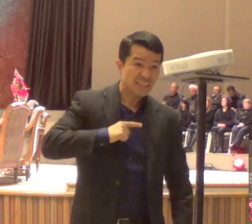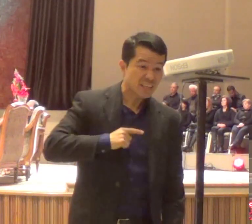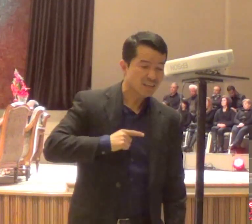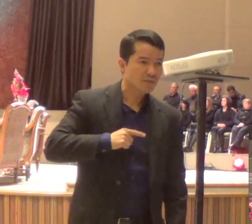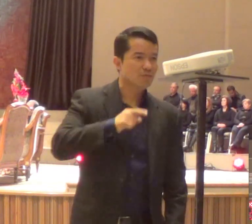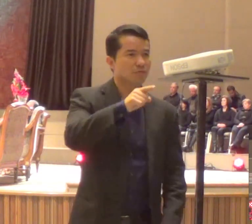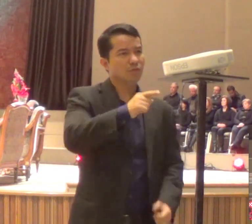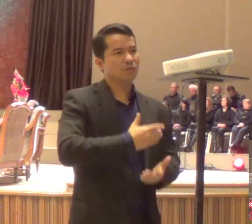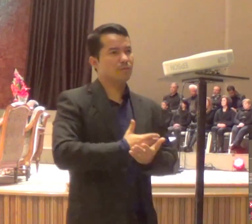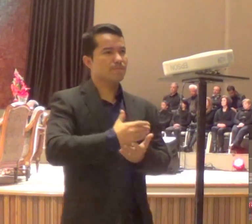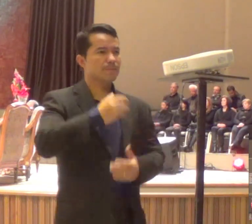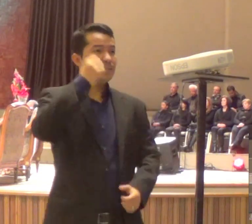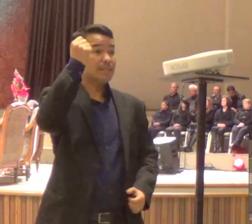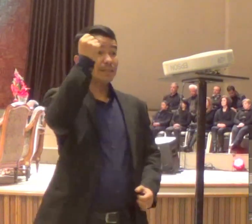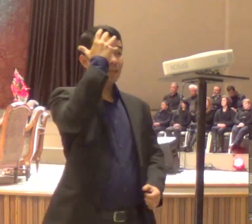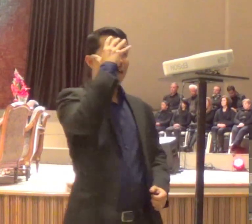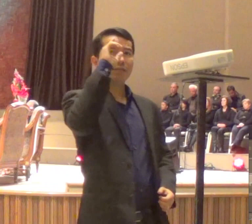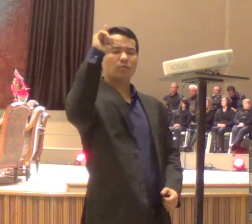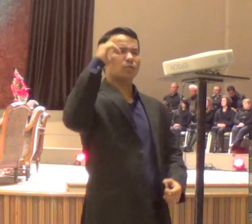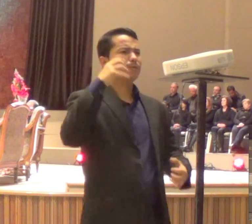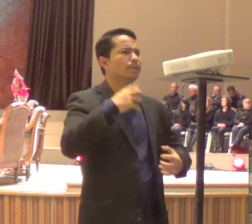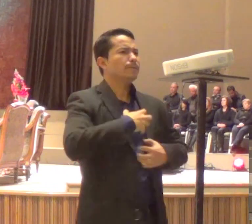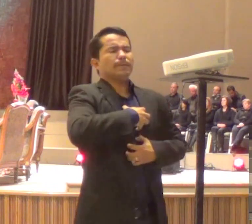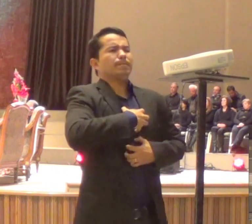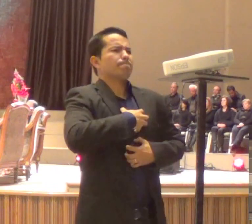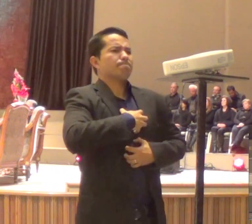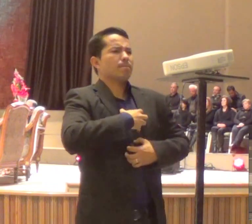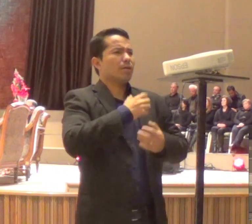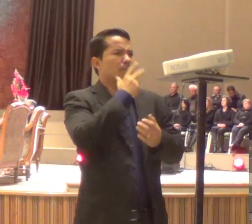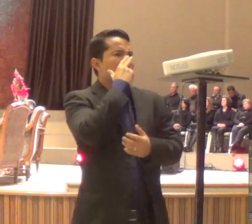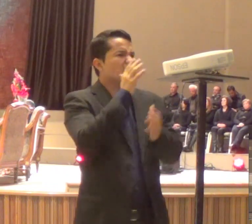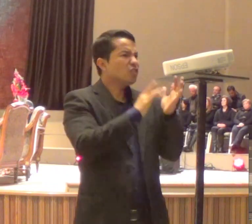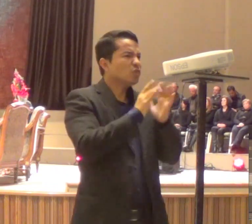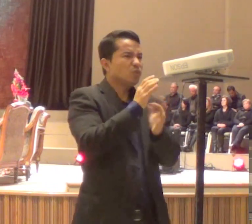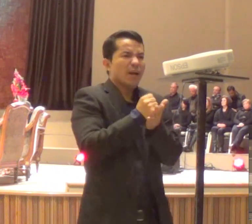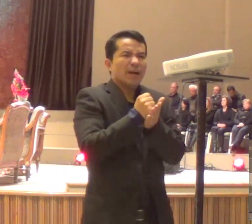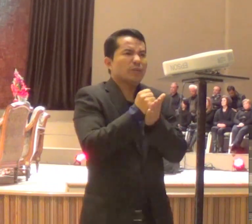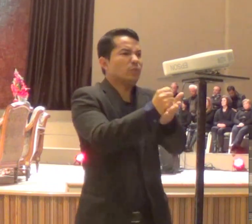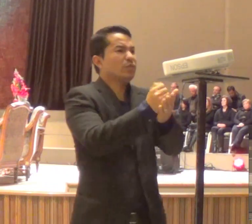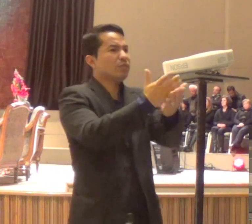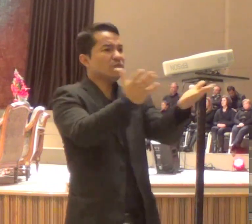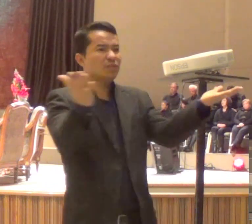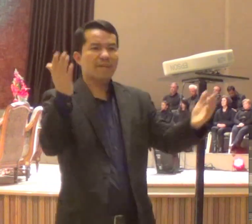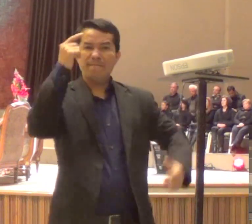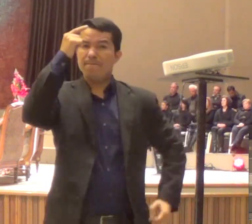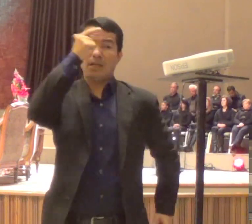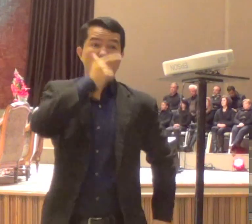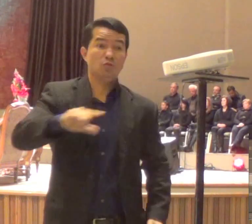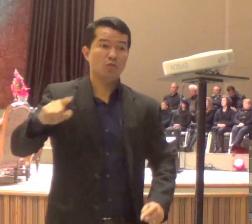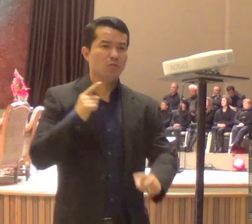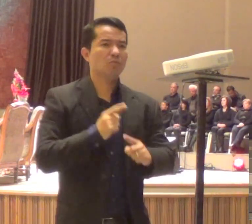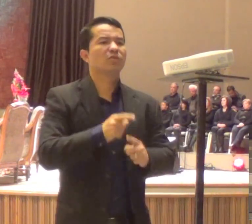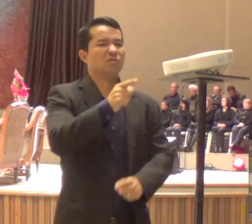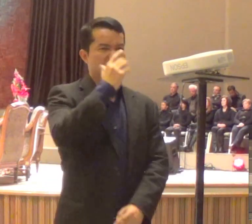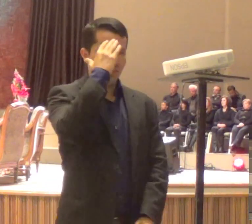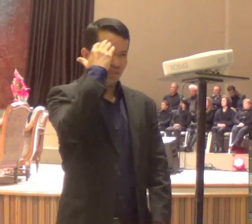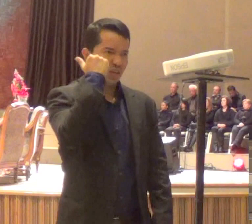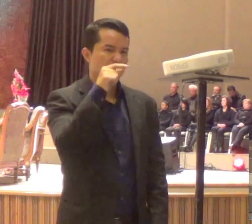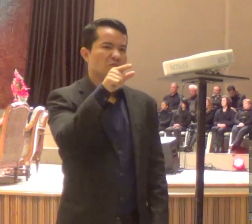graça, de Jesus, que se manifesta, outra vez, na nossa fraqueza, por isso, nessa